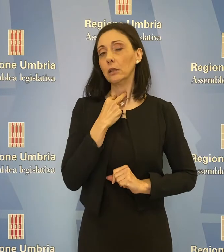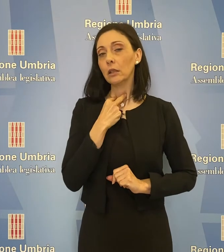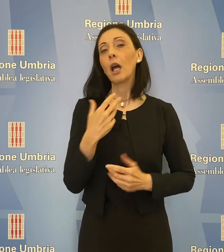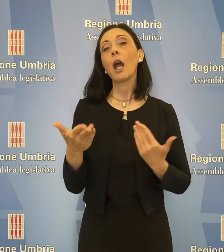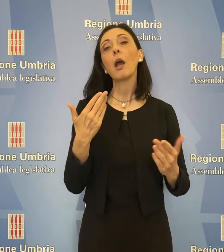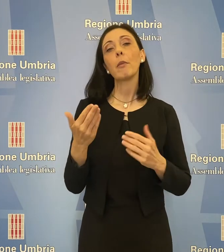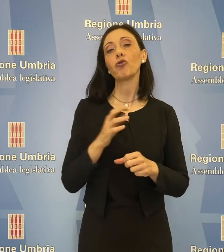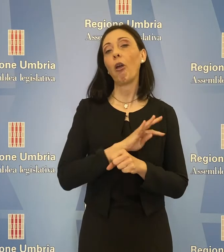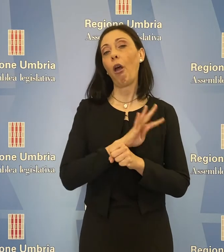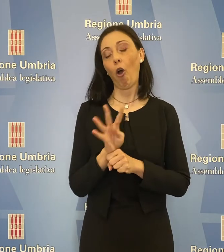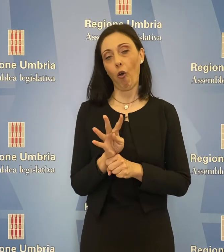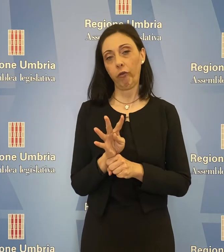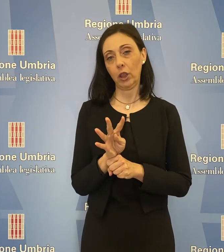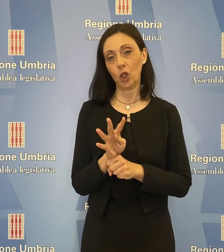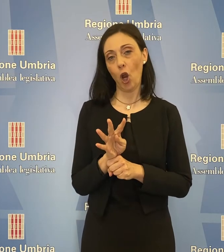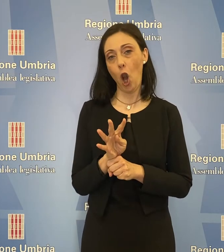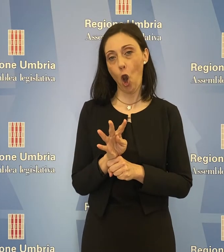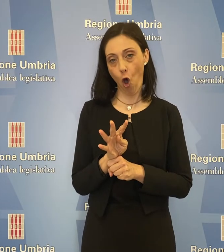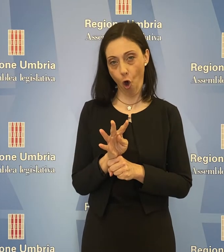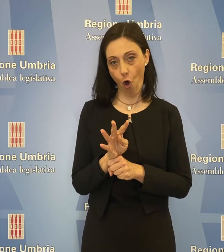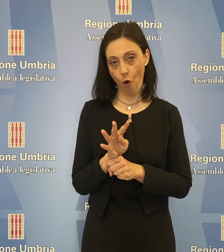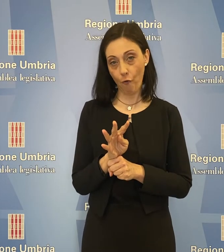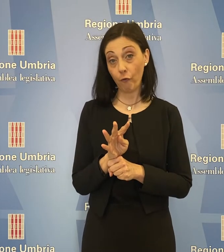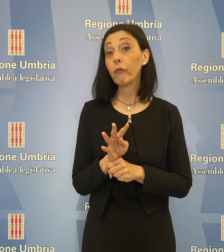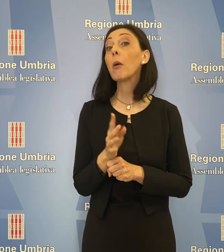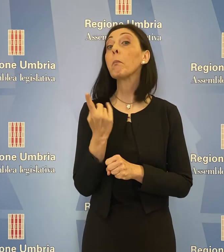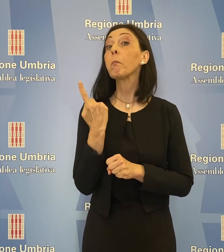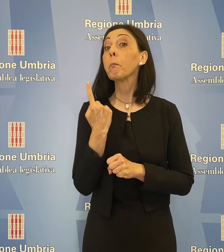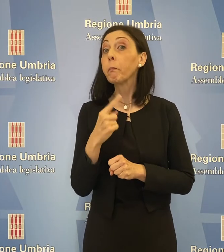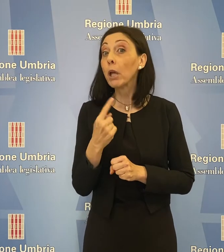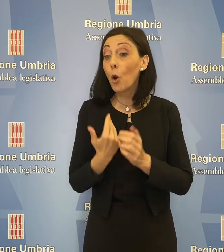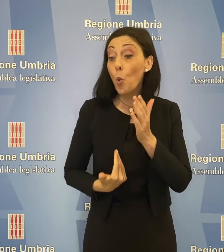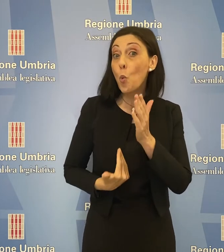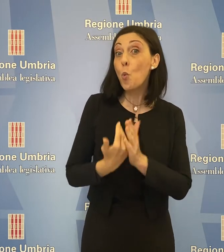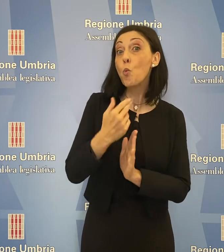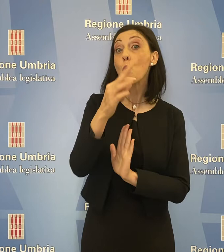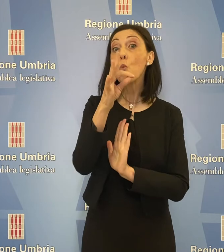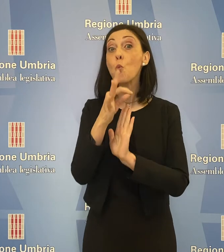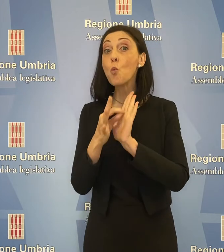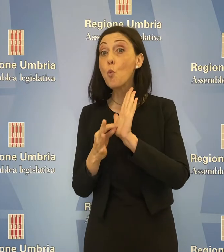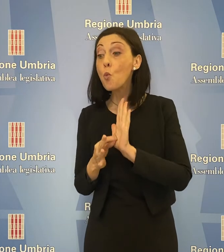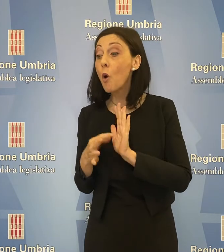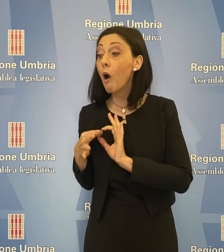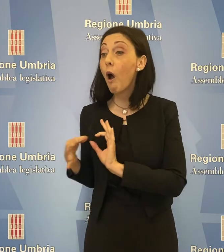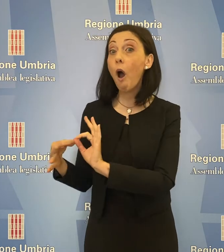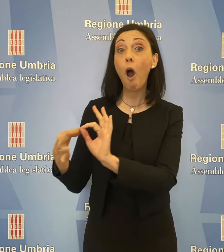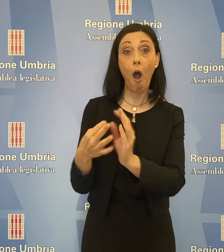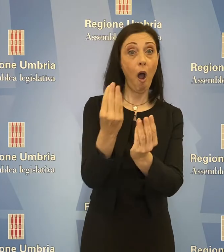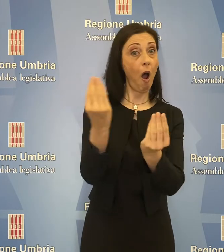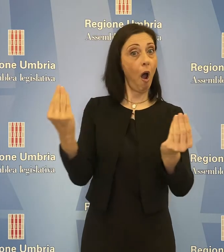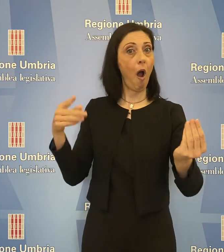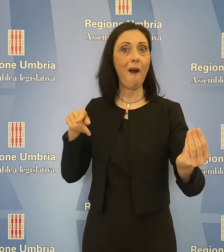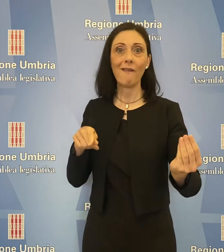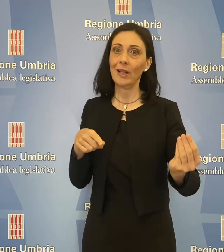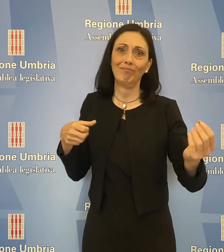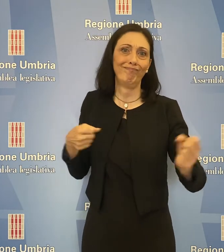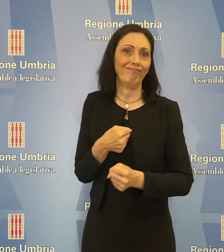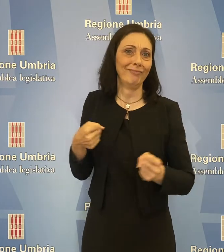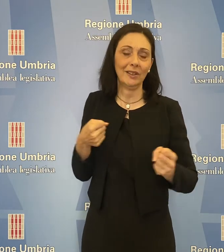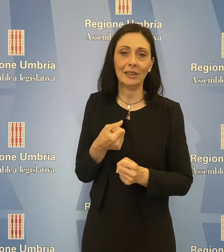'emergenza Covid-19 che non ha permesso di dare luogo ad un'adeguata concertazione con tutti i soggetti interessati e con